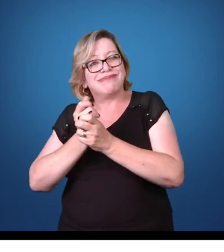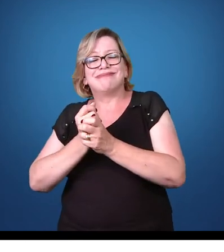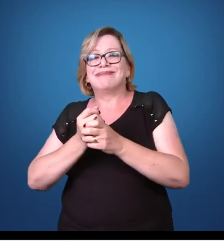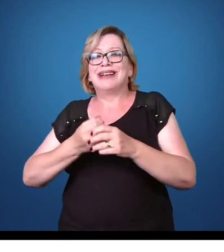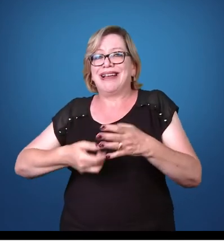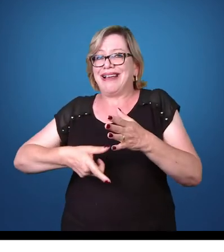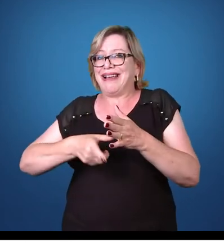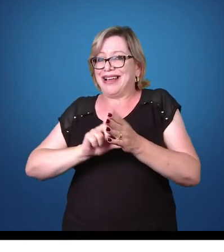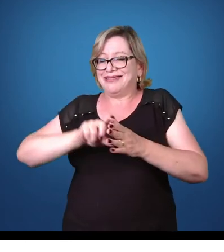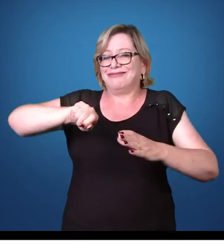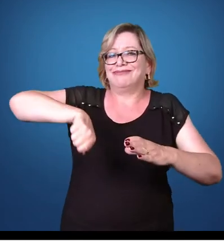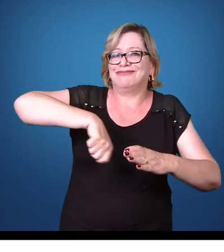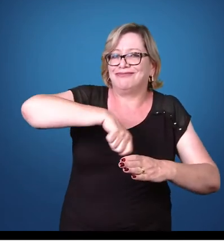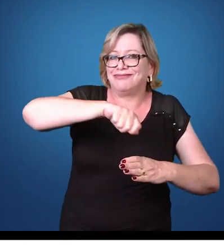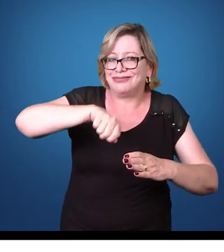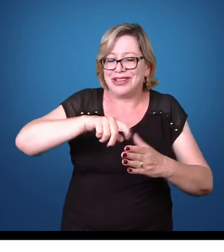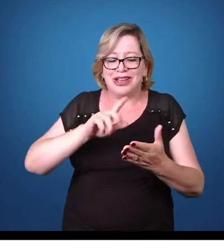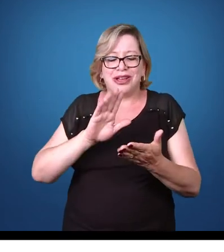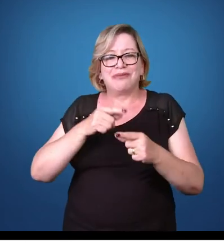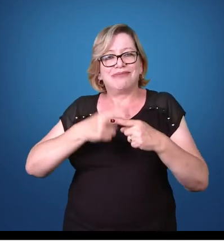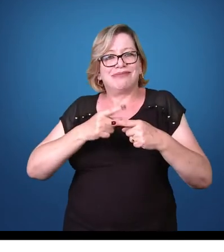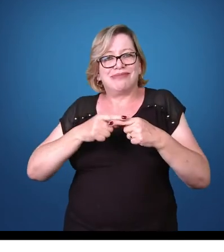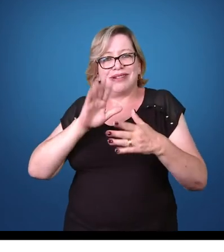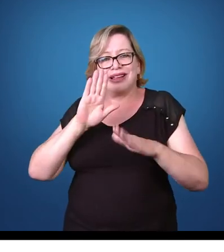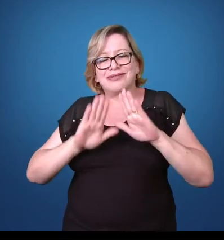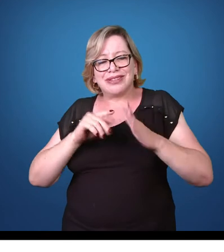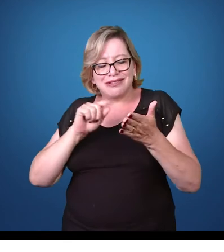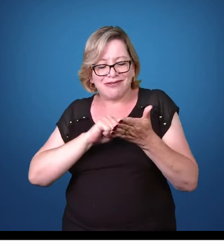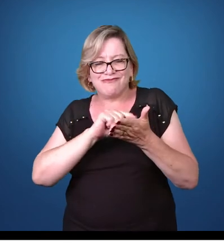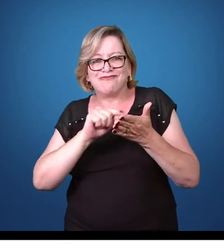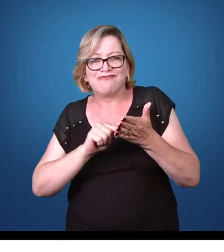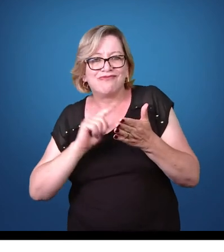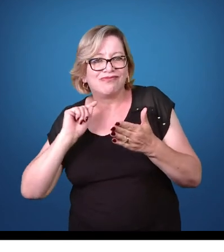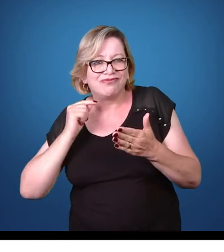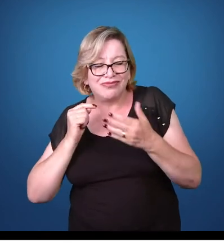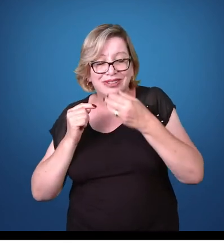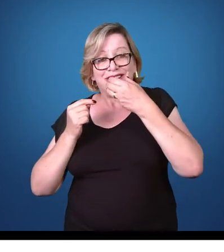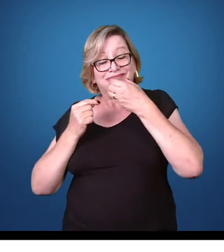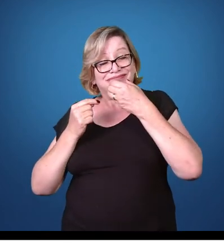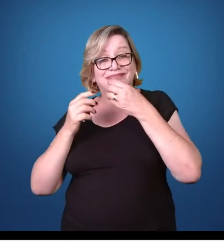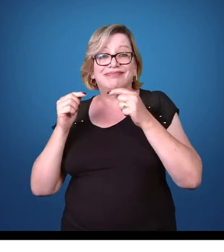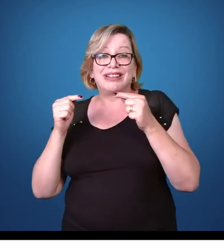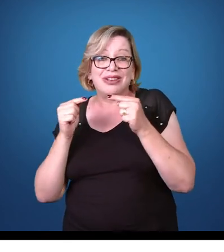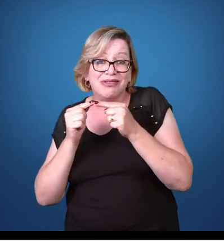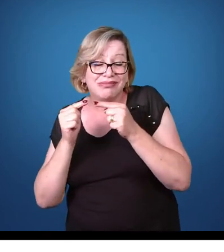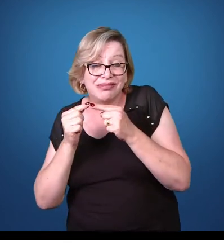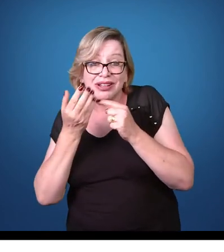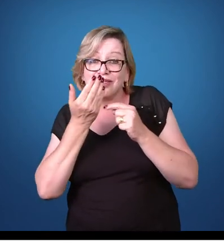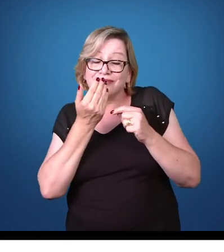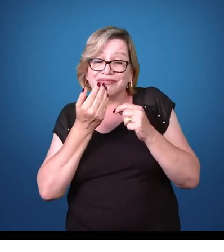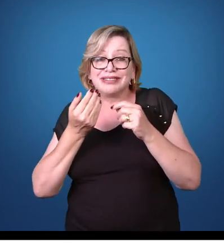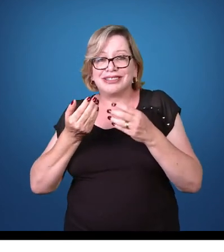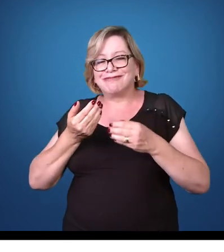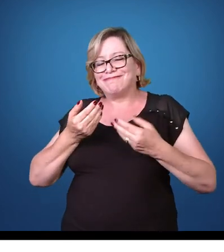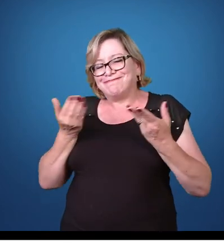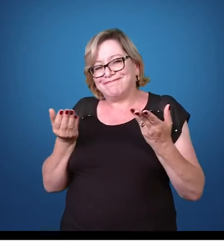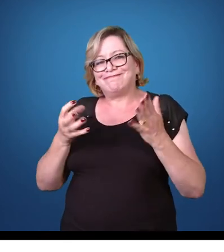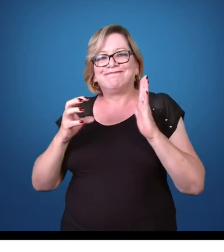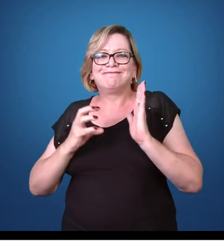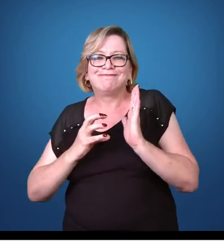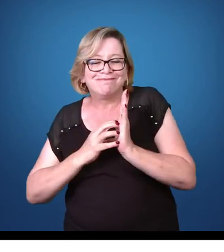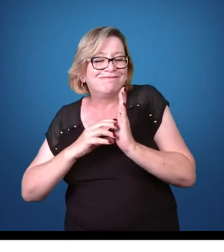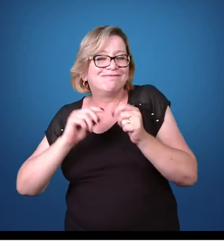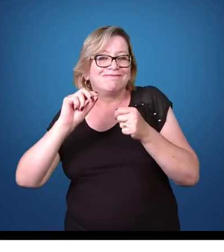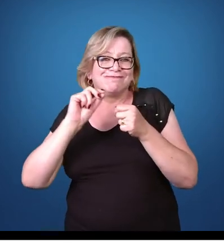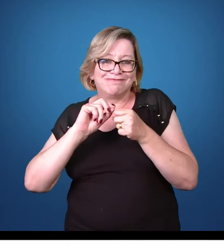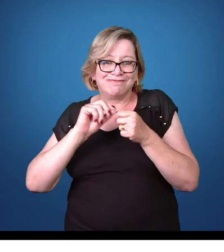senão, muitas vezes, nas mãos pode apresentar cistos, esses cistos entrarem em contato com o alimento e depois a pessoa ingerir